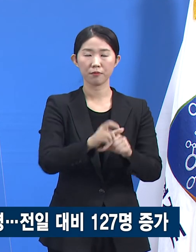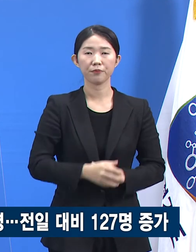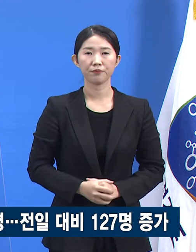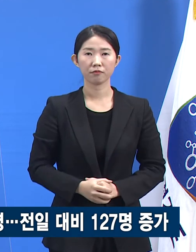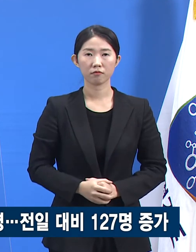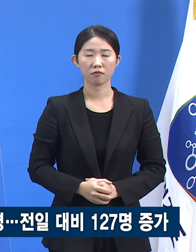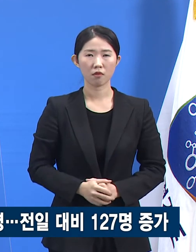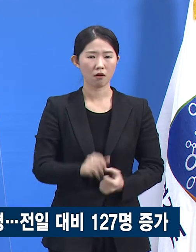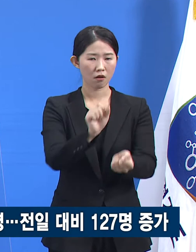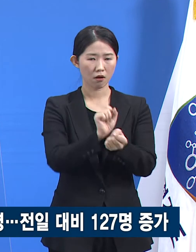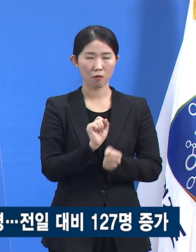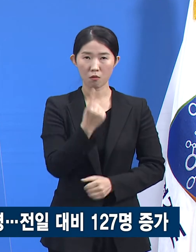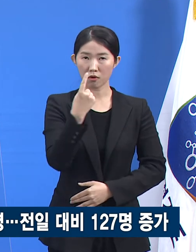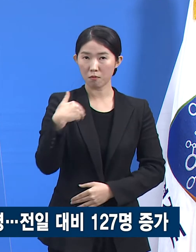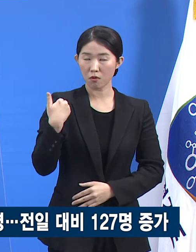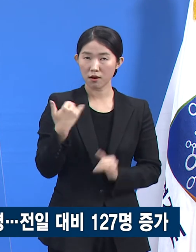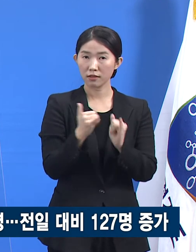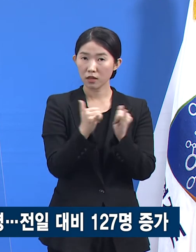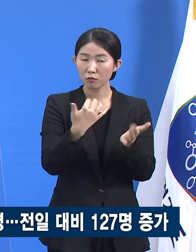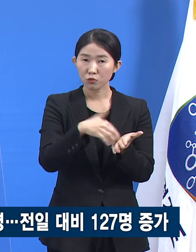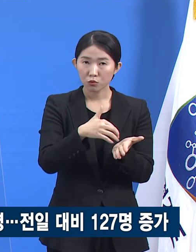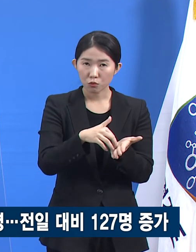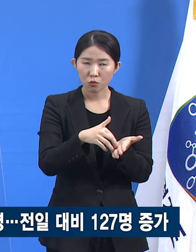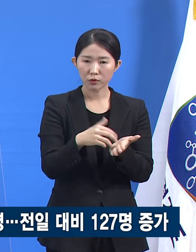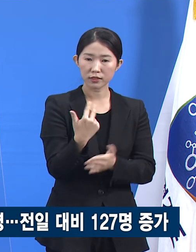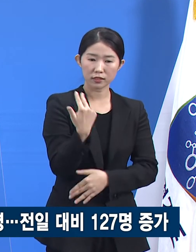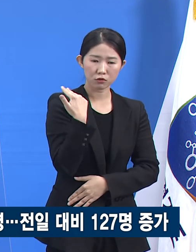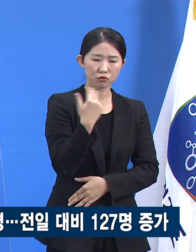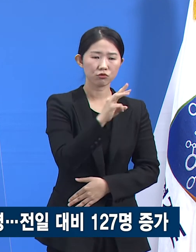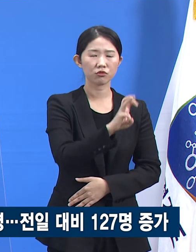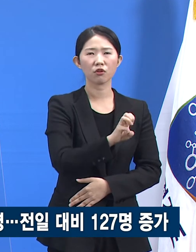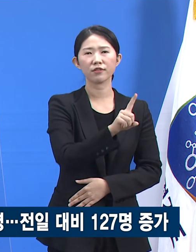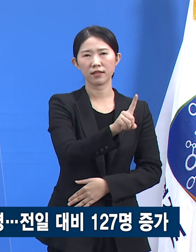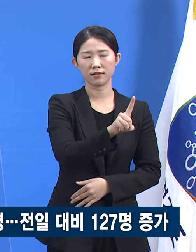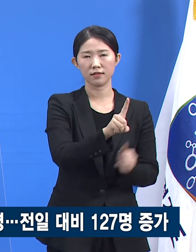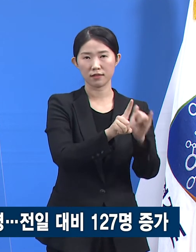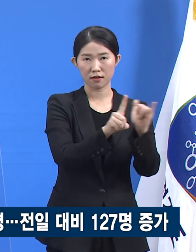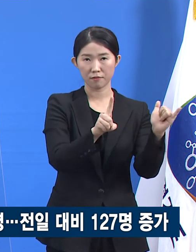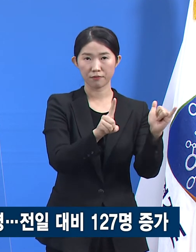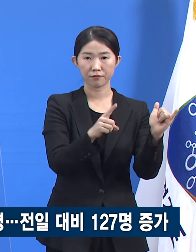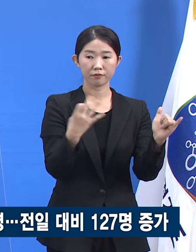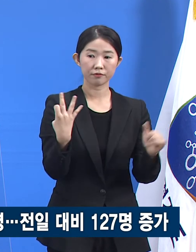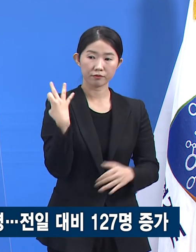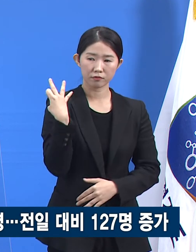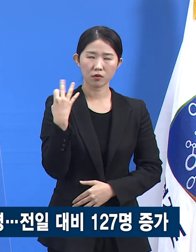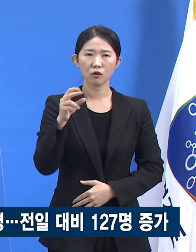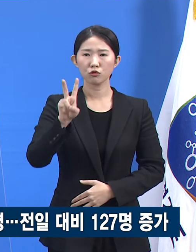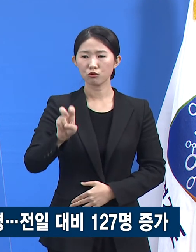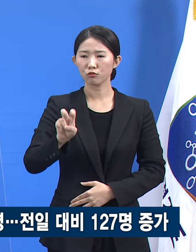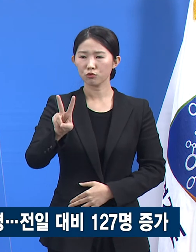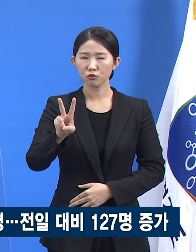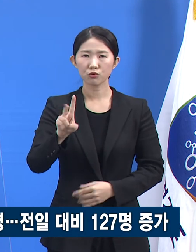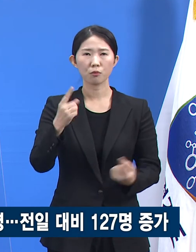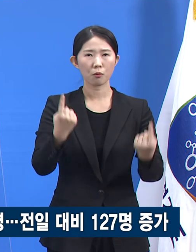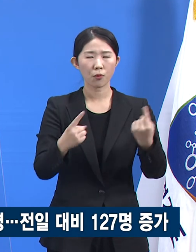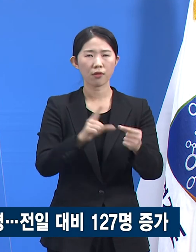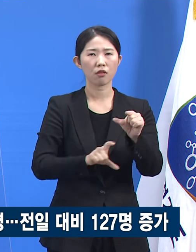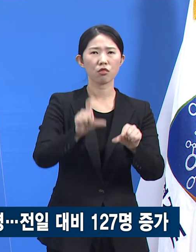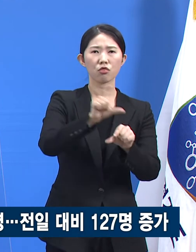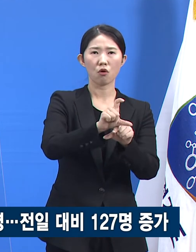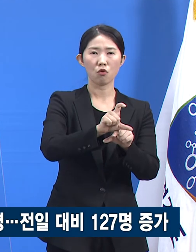없는 확진자 역시 일평균 31명이었습니다. 전주 22명 대비 9명 증가하였습니다.